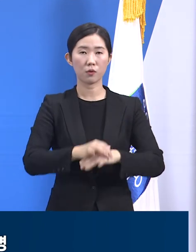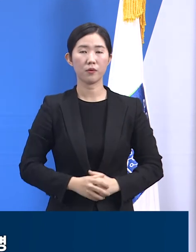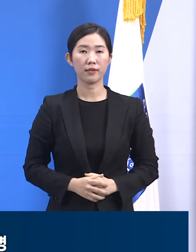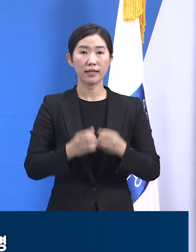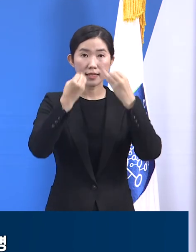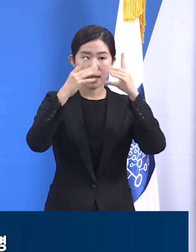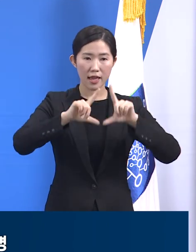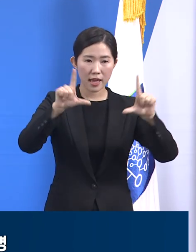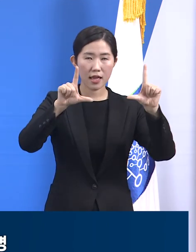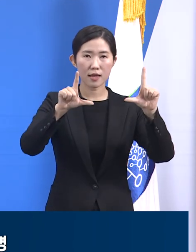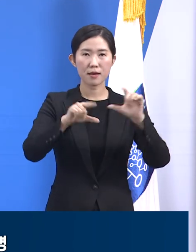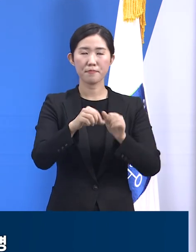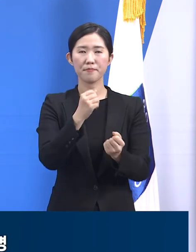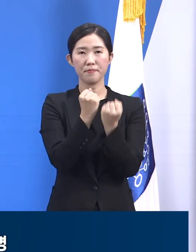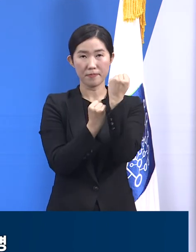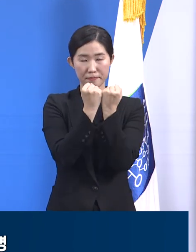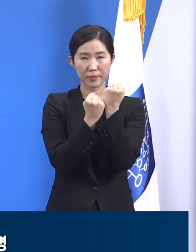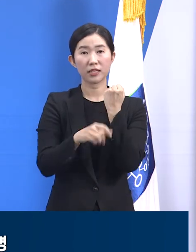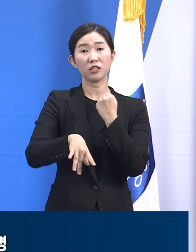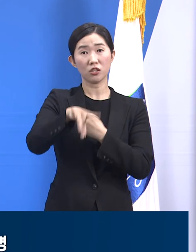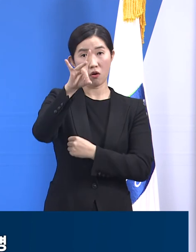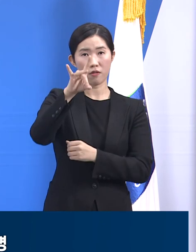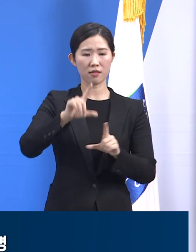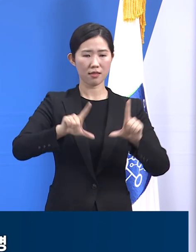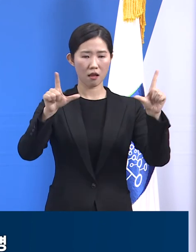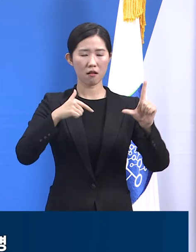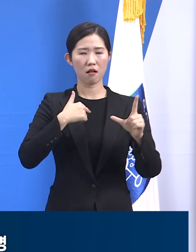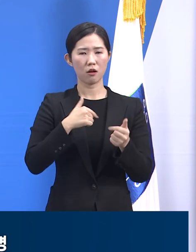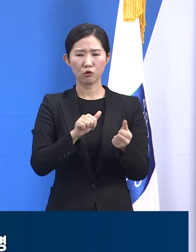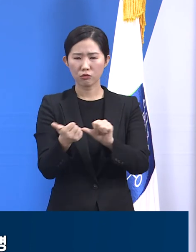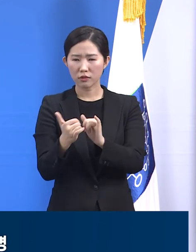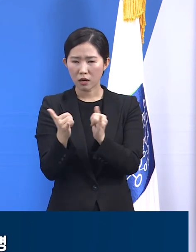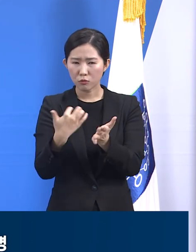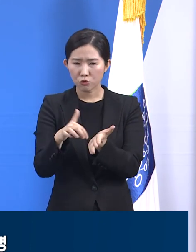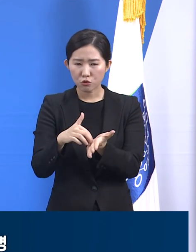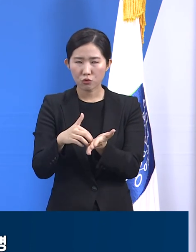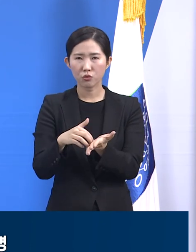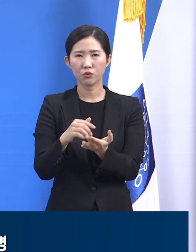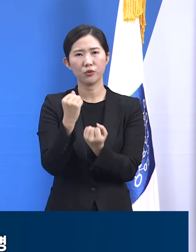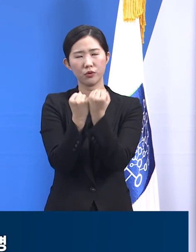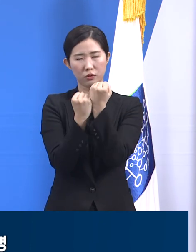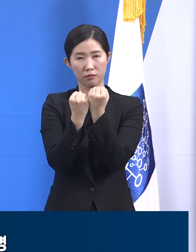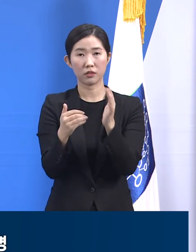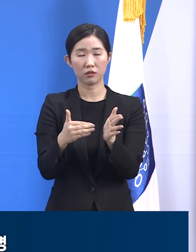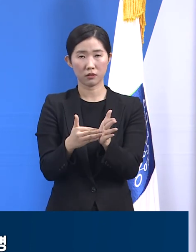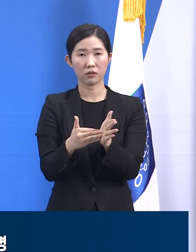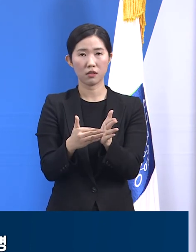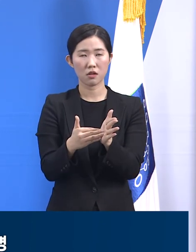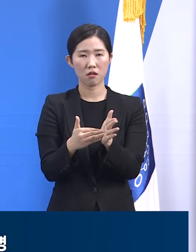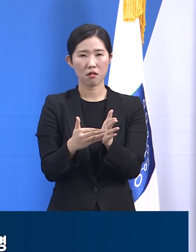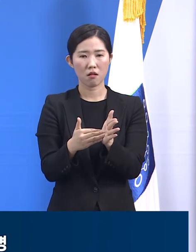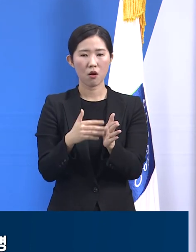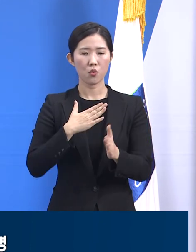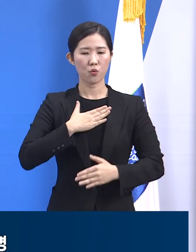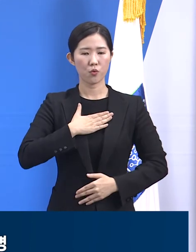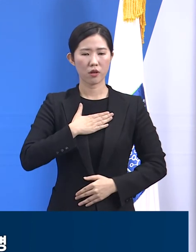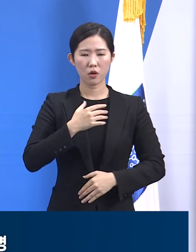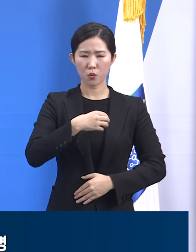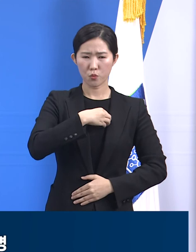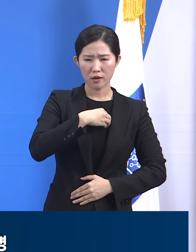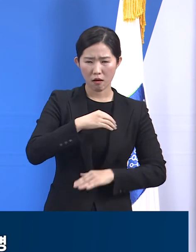사망 통계 같은 좀 어두운 소식을 전했습니다. 보다 적극적으로 위험을 대비하지 못해 발생한